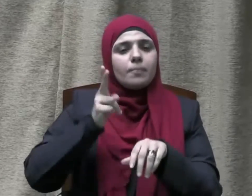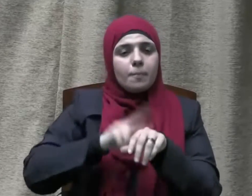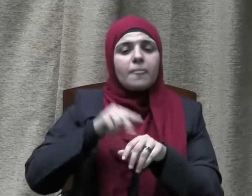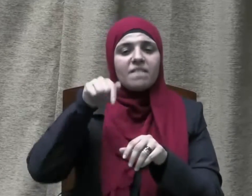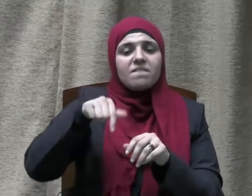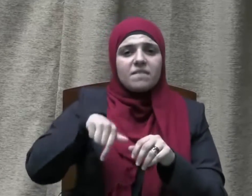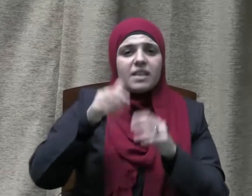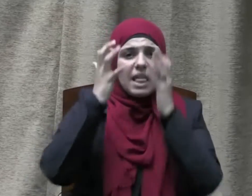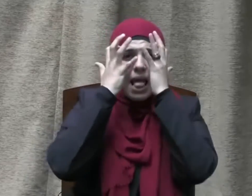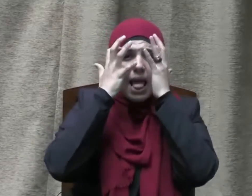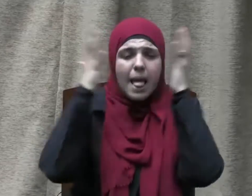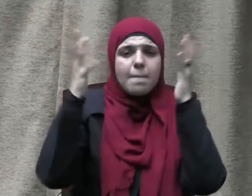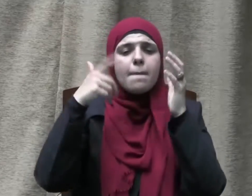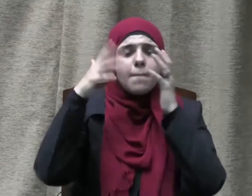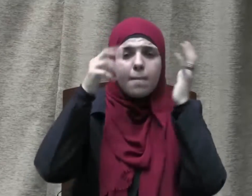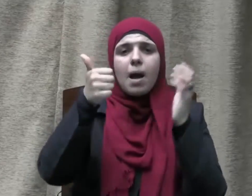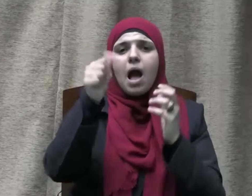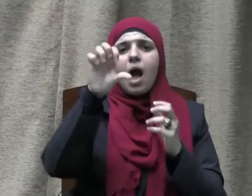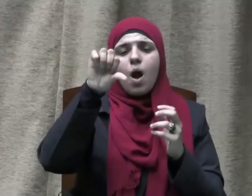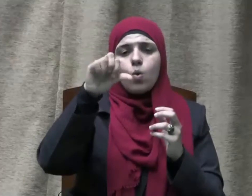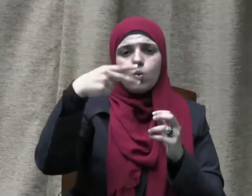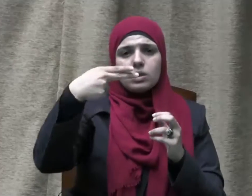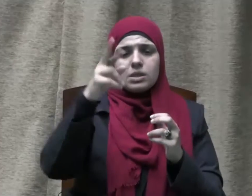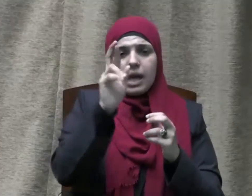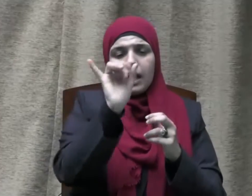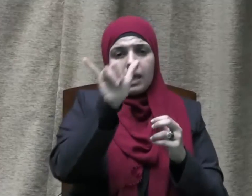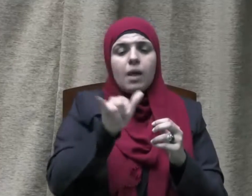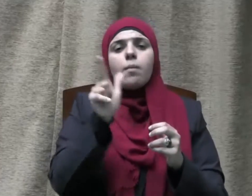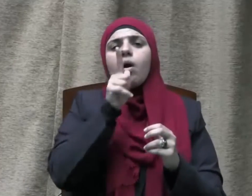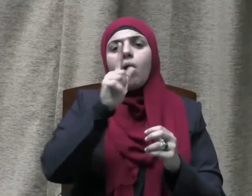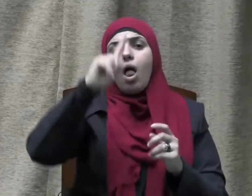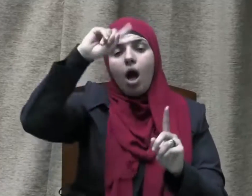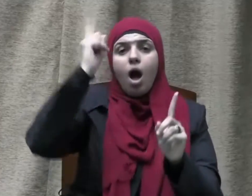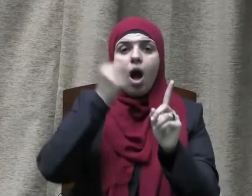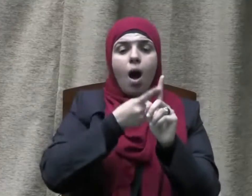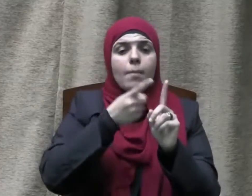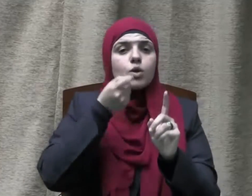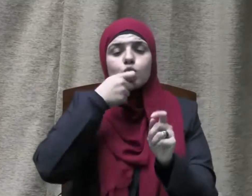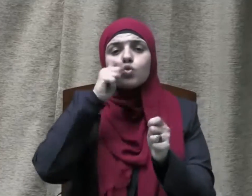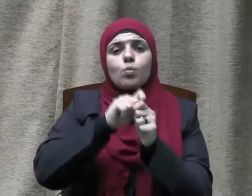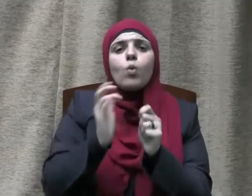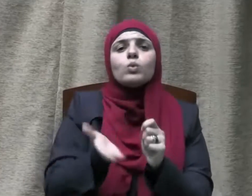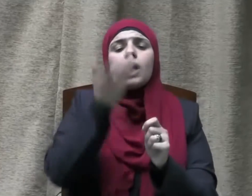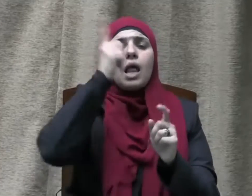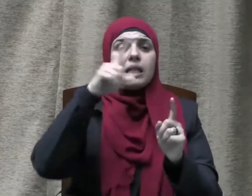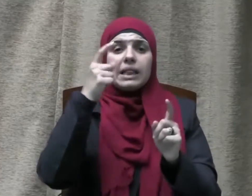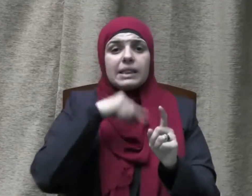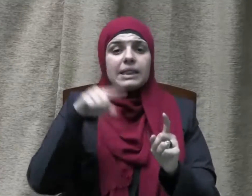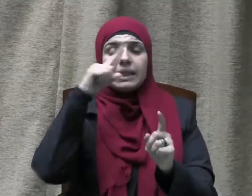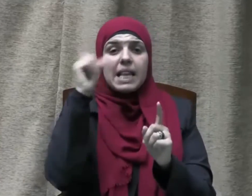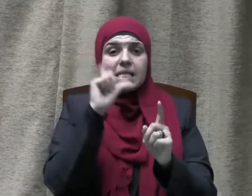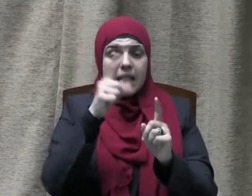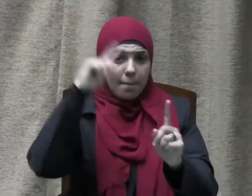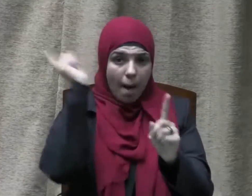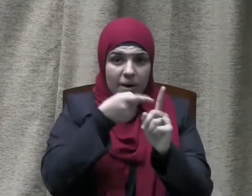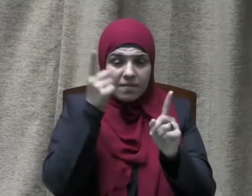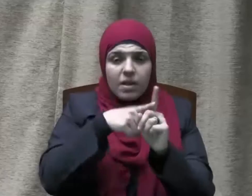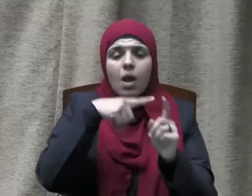الأوزاعي رحمه الله ما أمر الله عز وجل في الإسلام بأمر إلا حاول